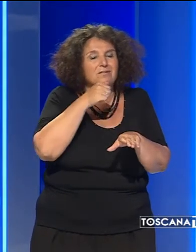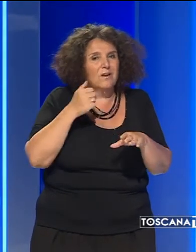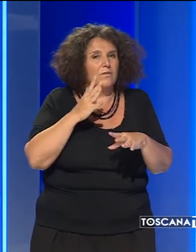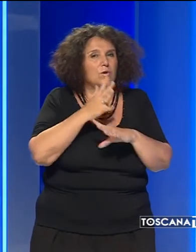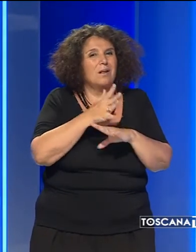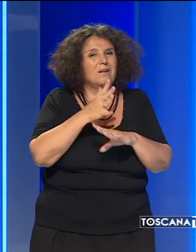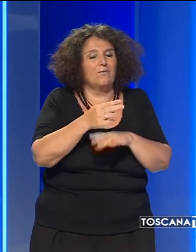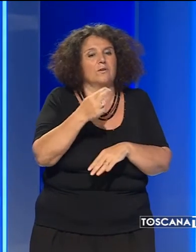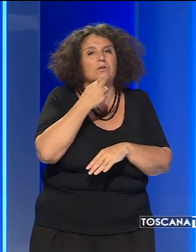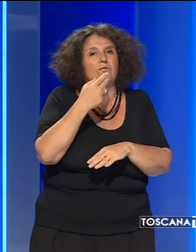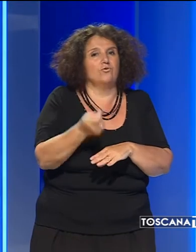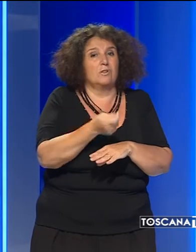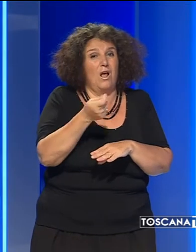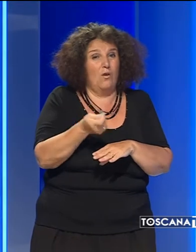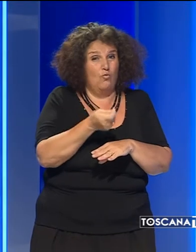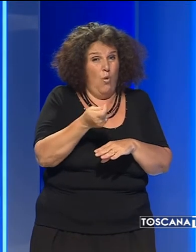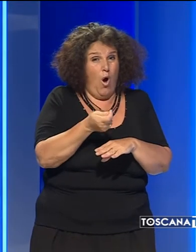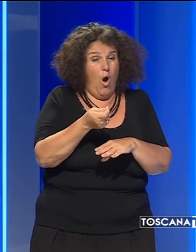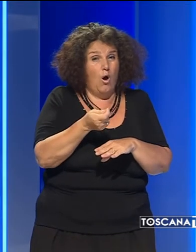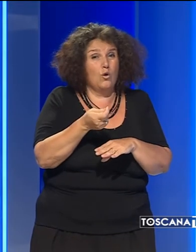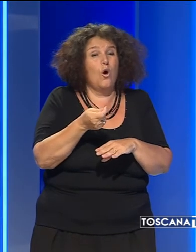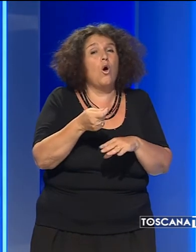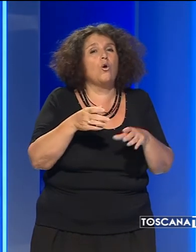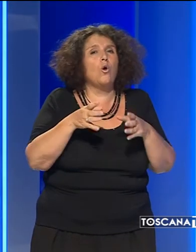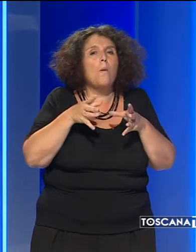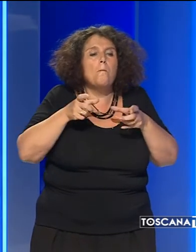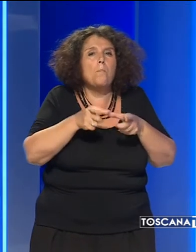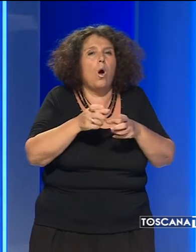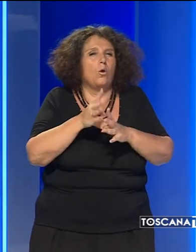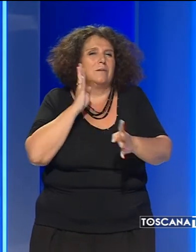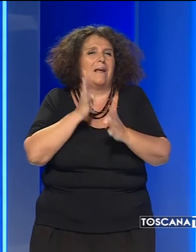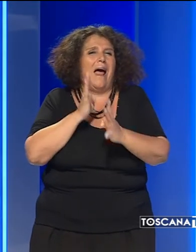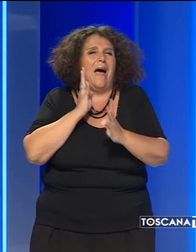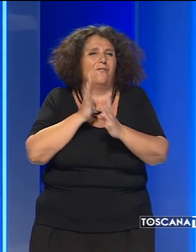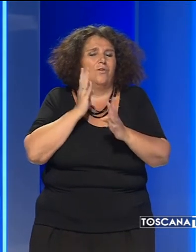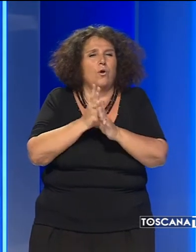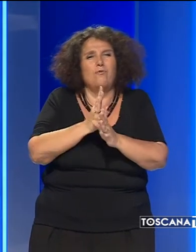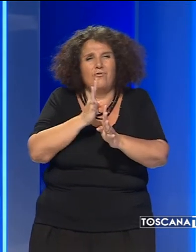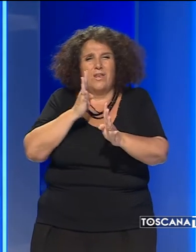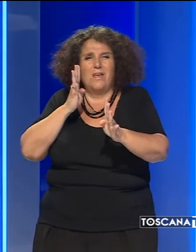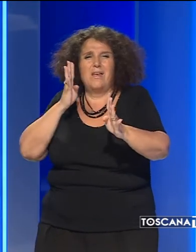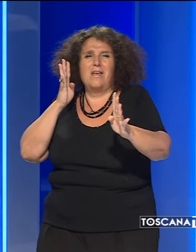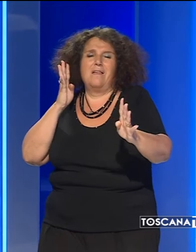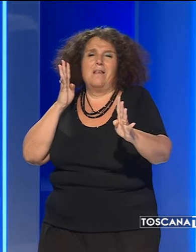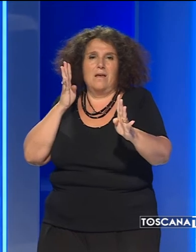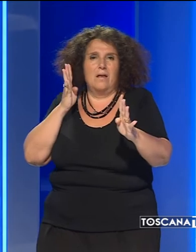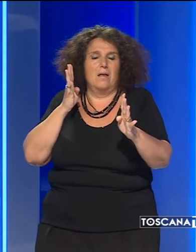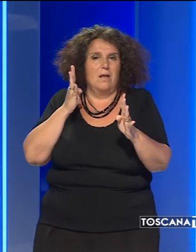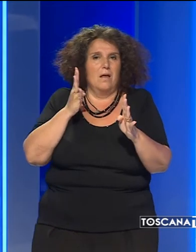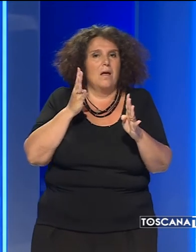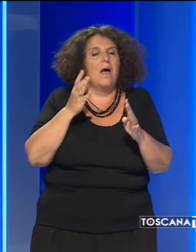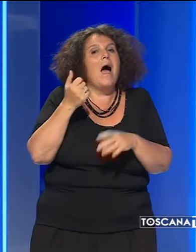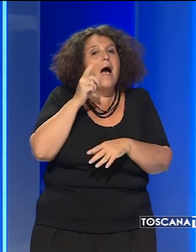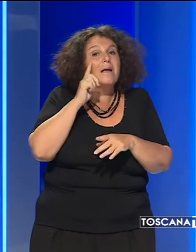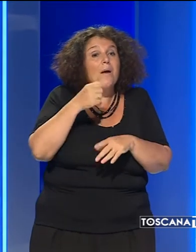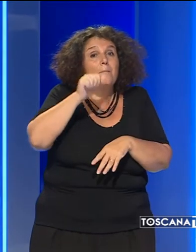'intervento dei vigili del fuoco con una paralisi del traffico che ha creato delle file. Considerato anche che si